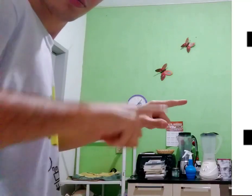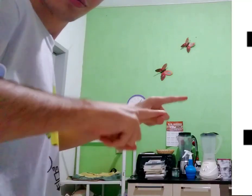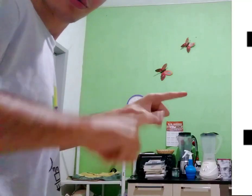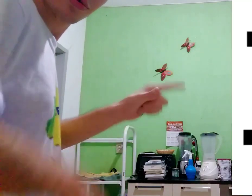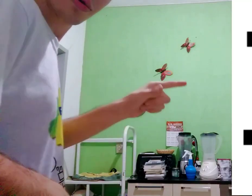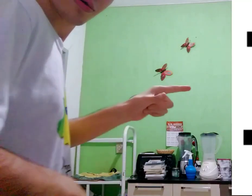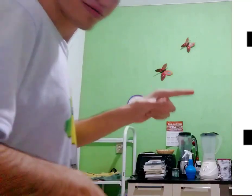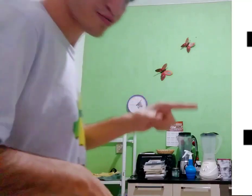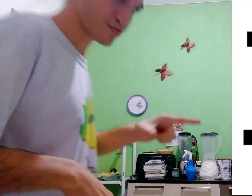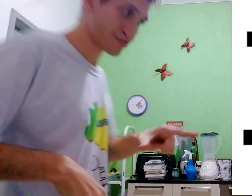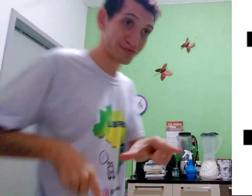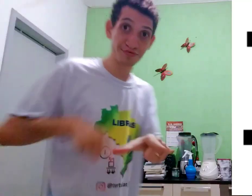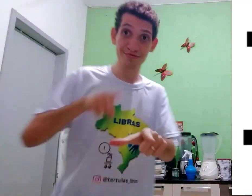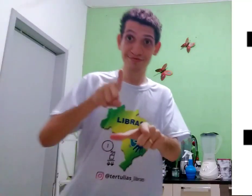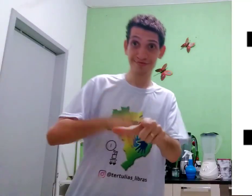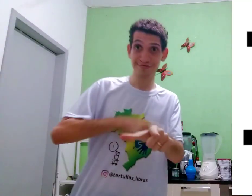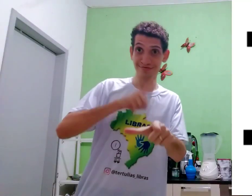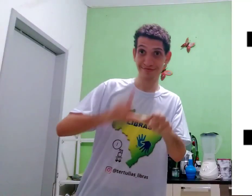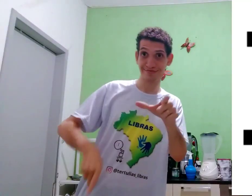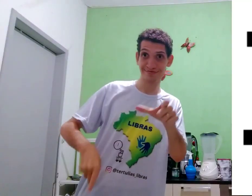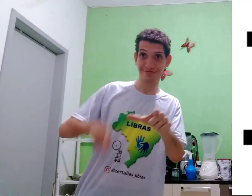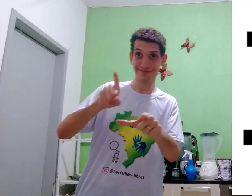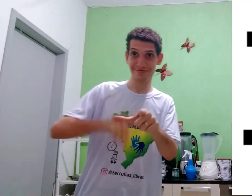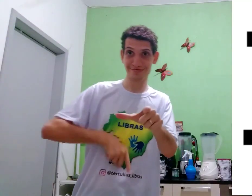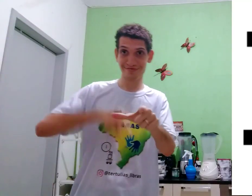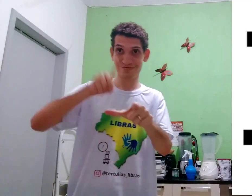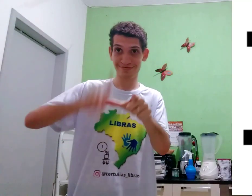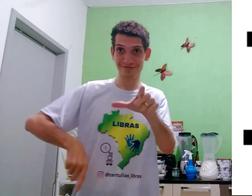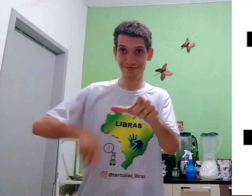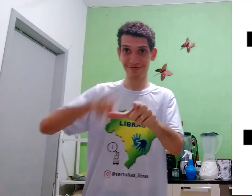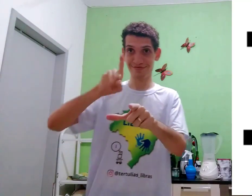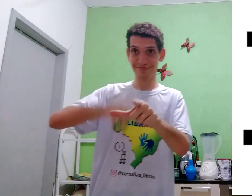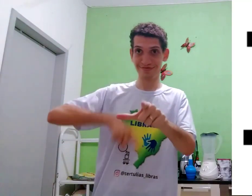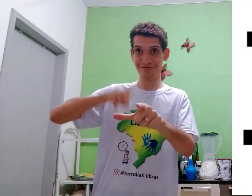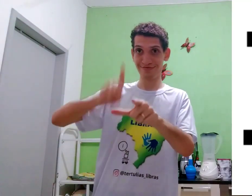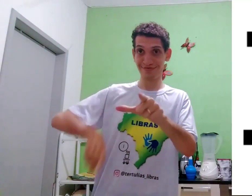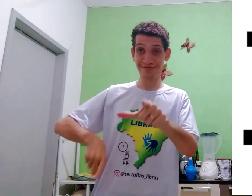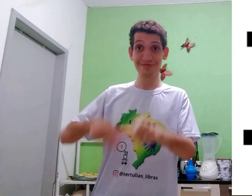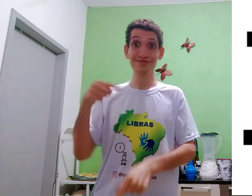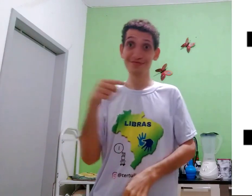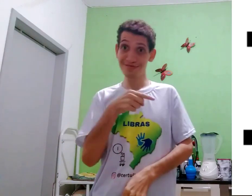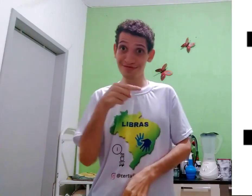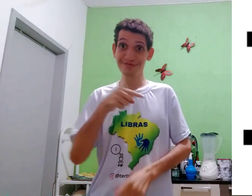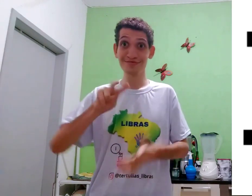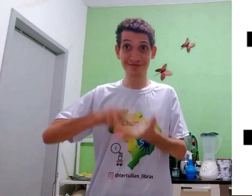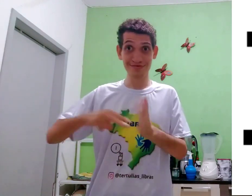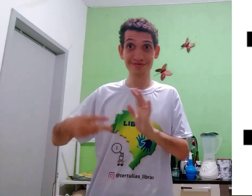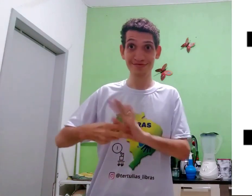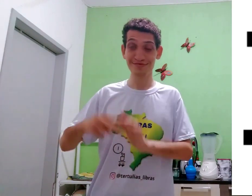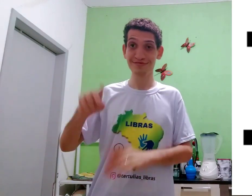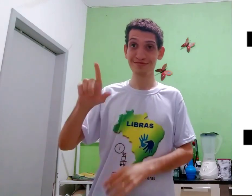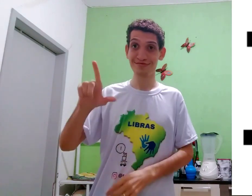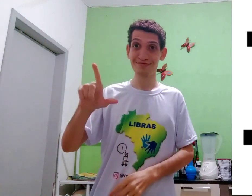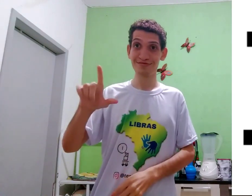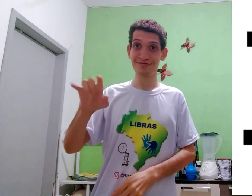e assim, assim, assim, assim, isso significa I,